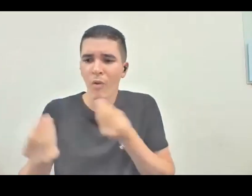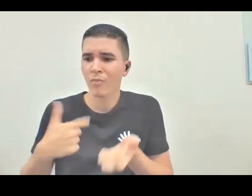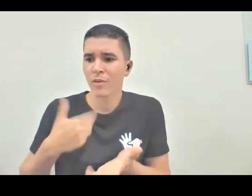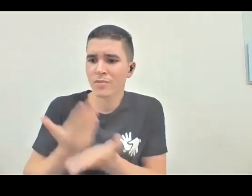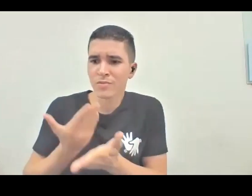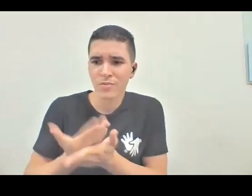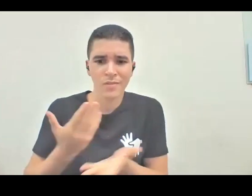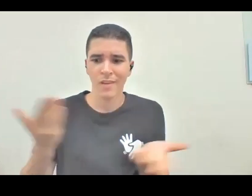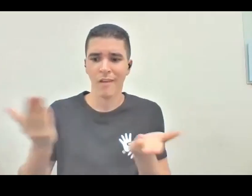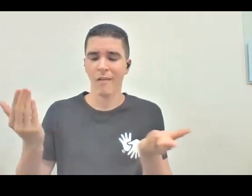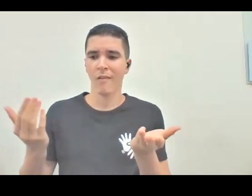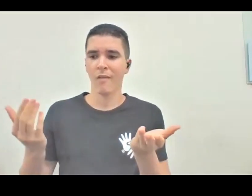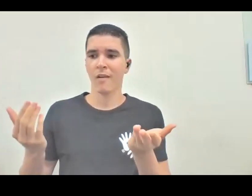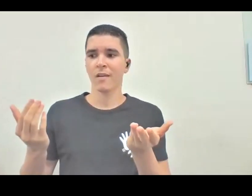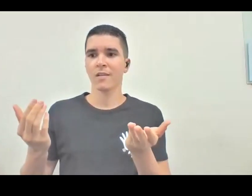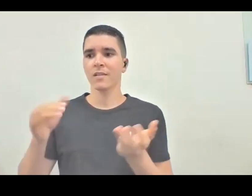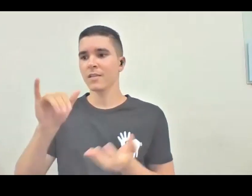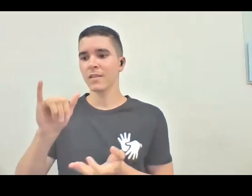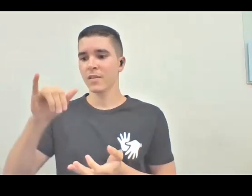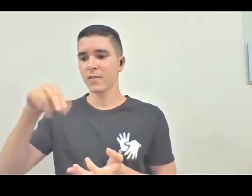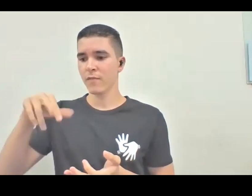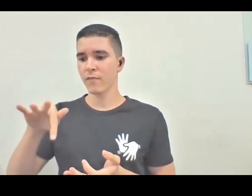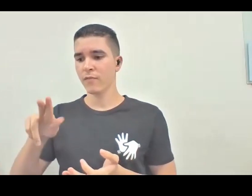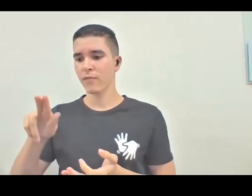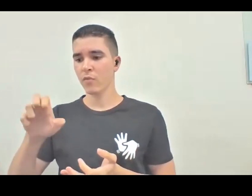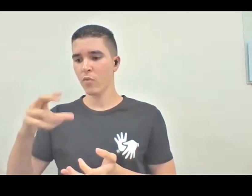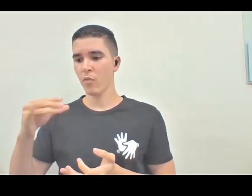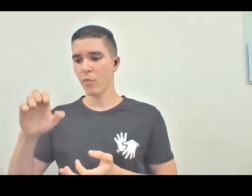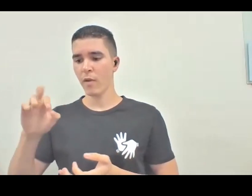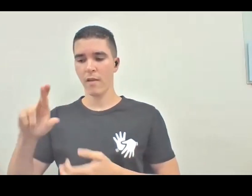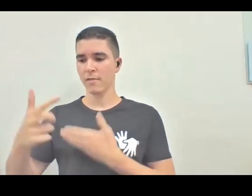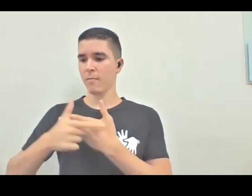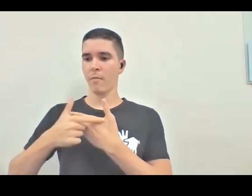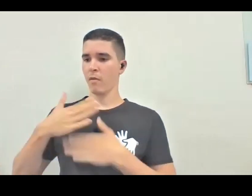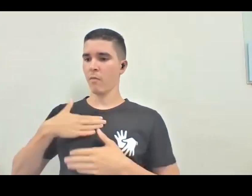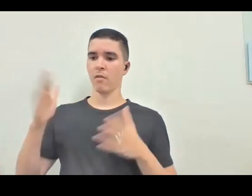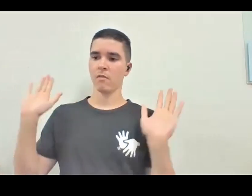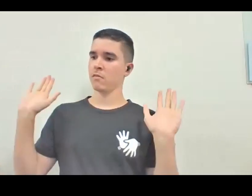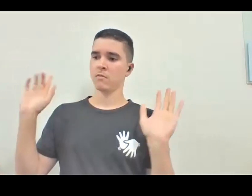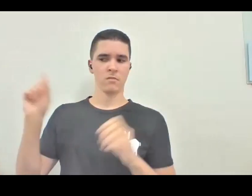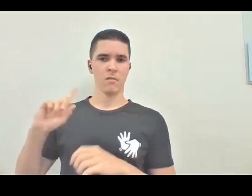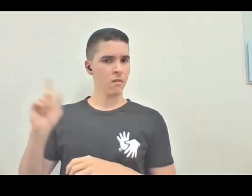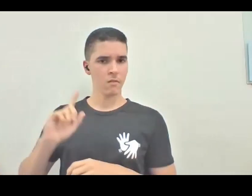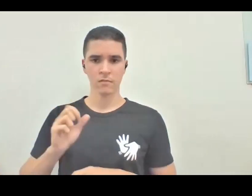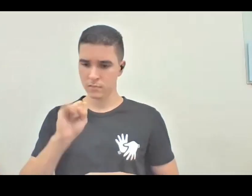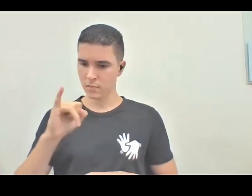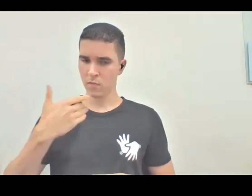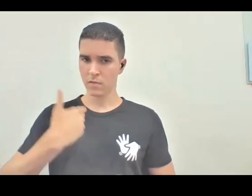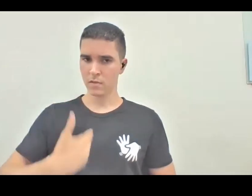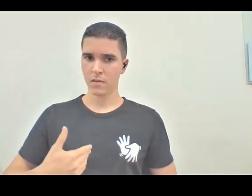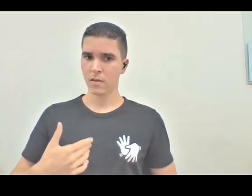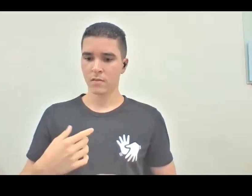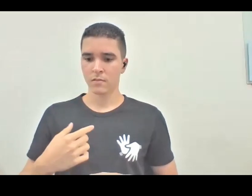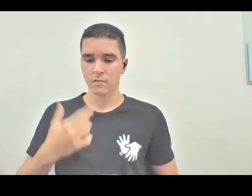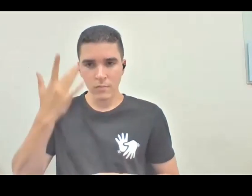e fui, tive algumas conversas com educadores, a galera é favorada, assim, eu falei também, se fosse eu, eu não sei o que,